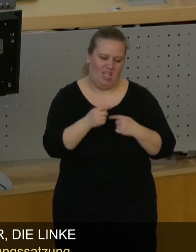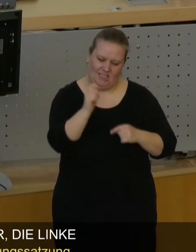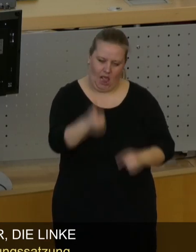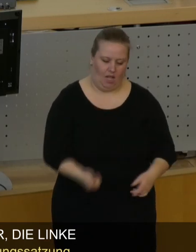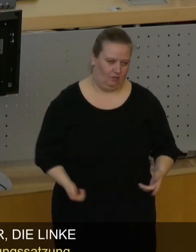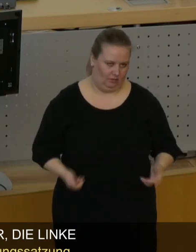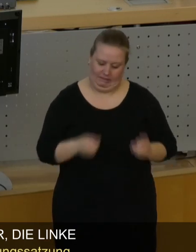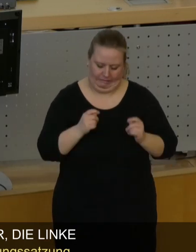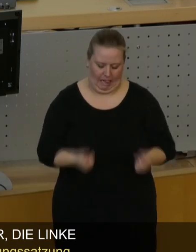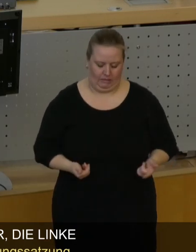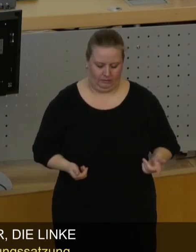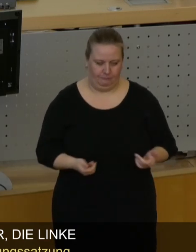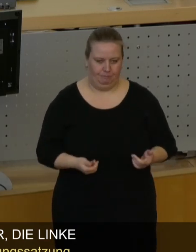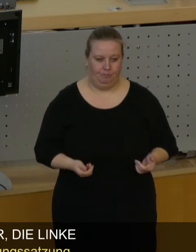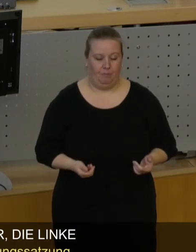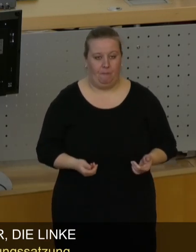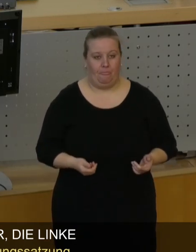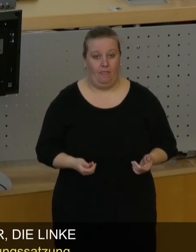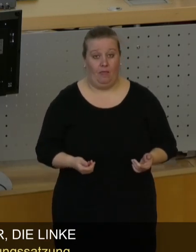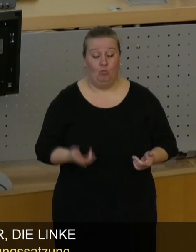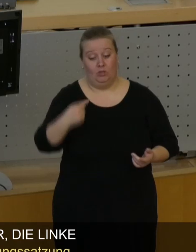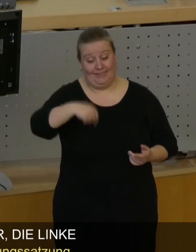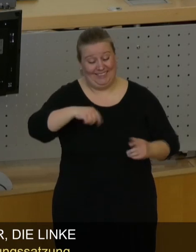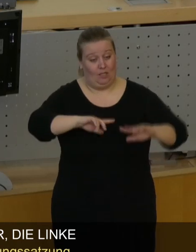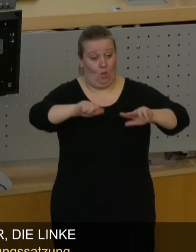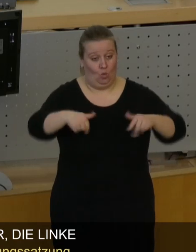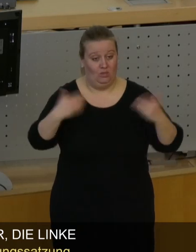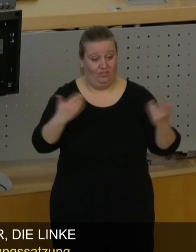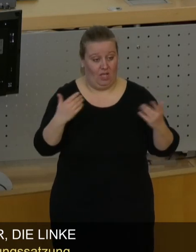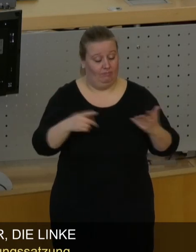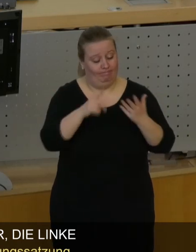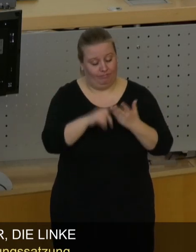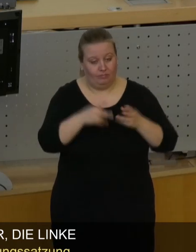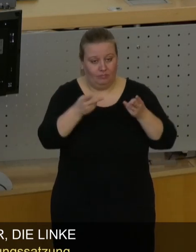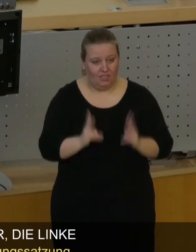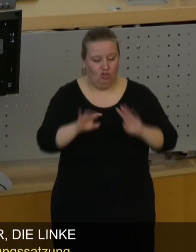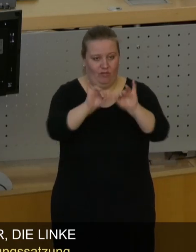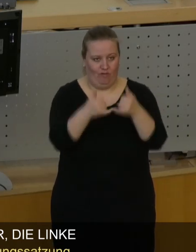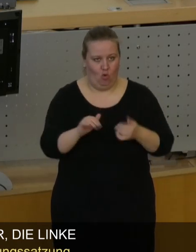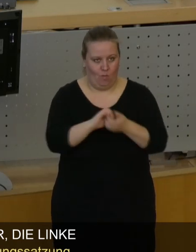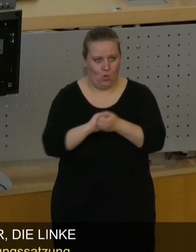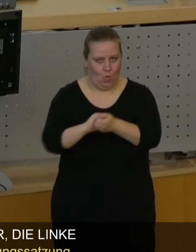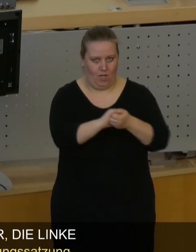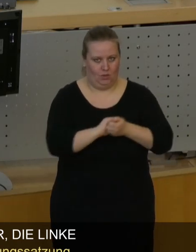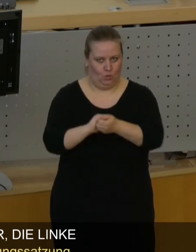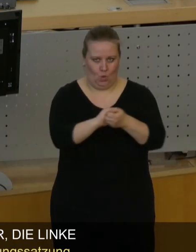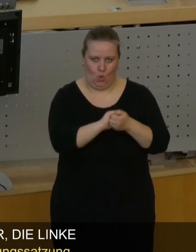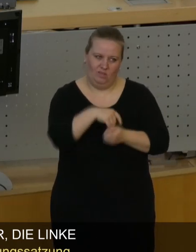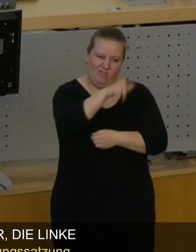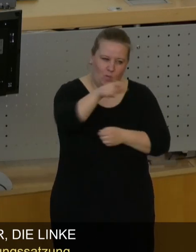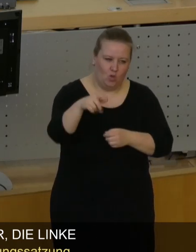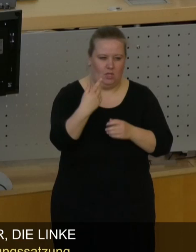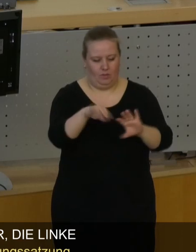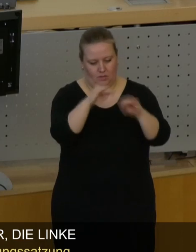selten, eher selten. Was wir hier anstreben, ist eine echte Form der Kooperation. Wo Bürger